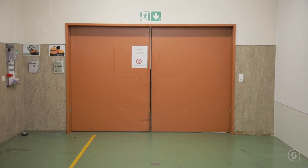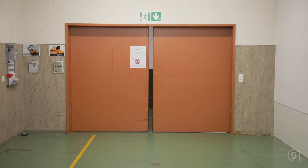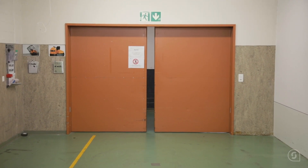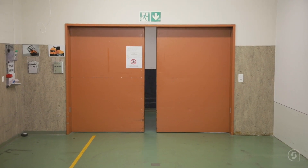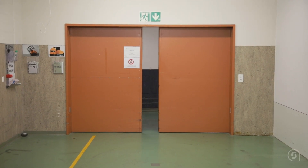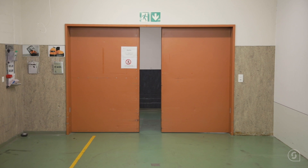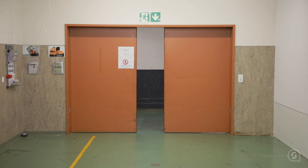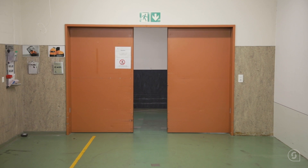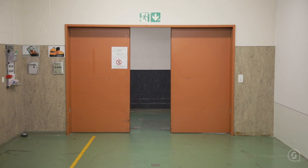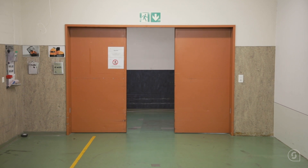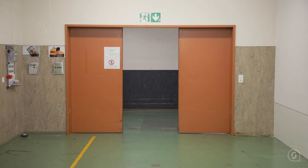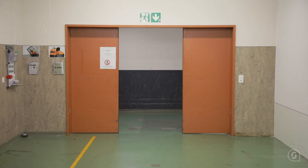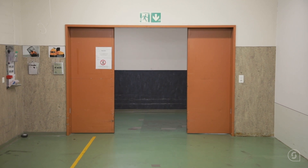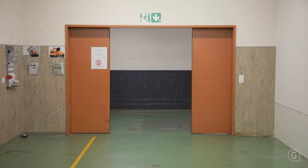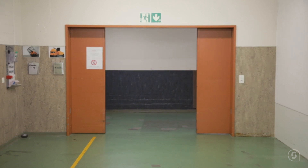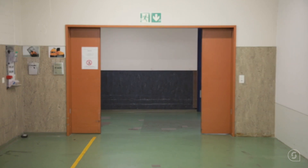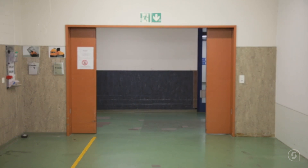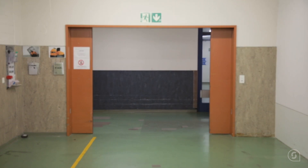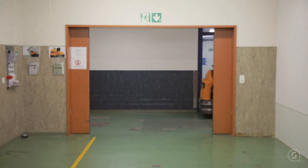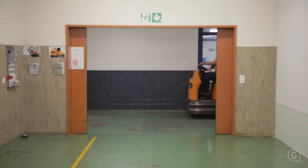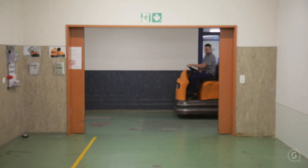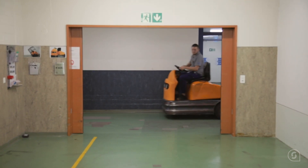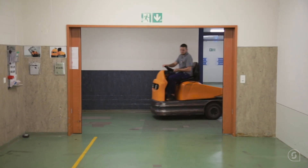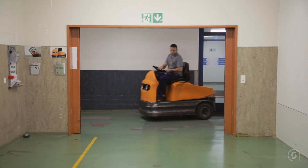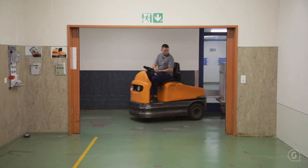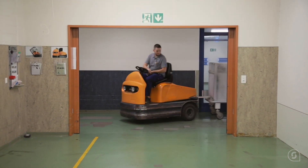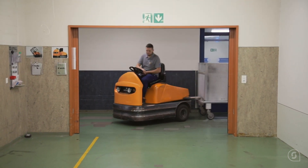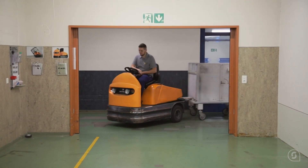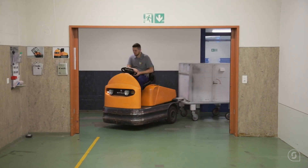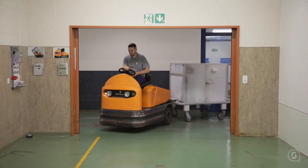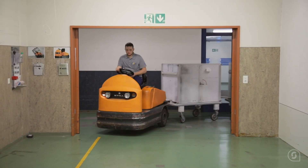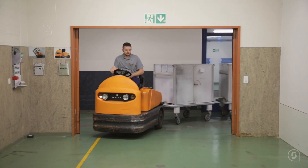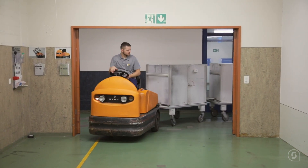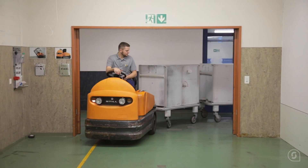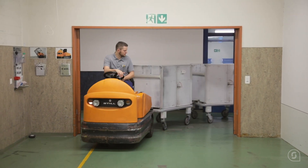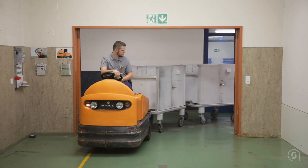im Griff. Nach der Bewirtschaftung der Stationen fährt Simon ins Zentrallager zurück.